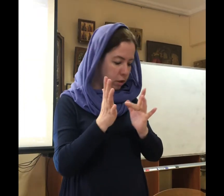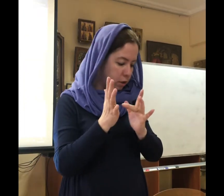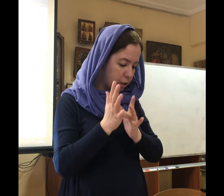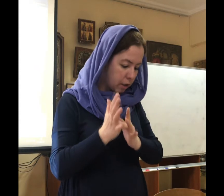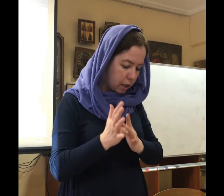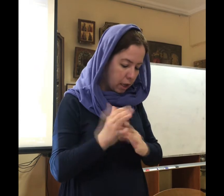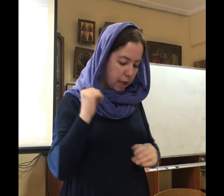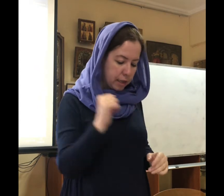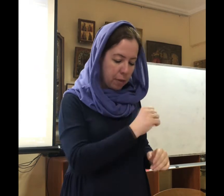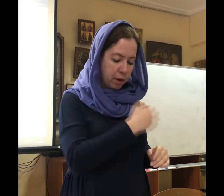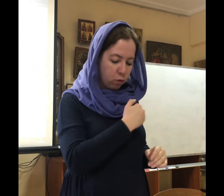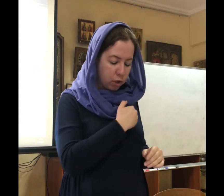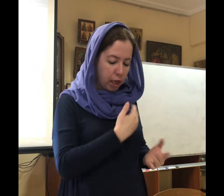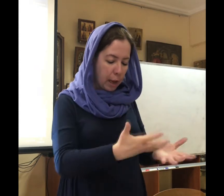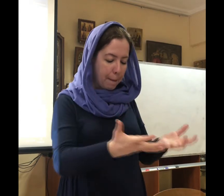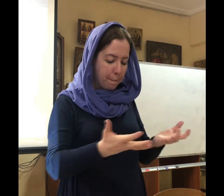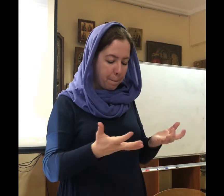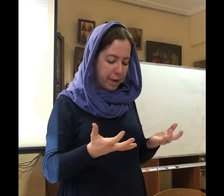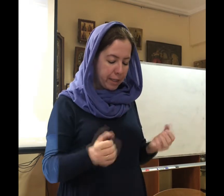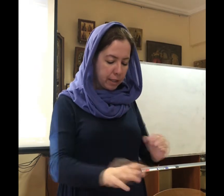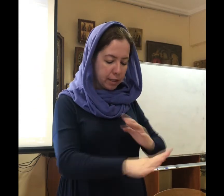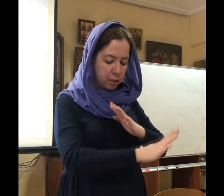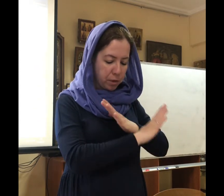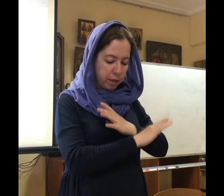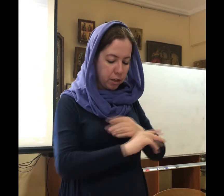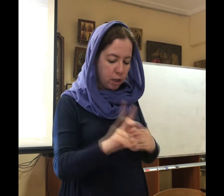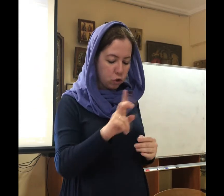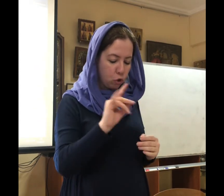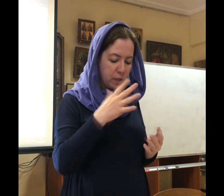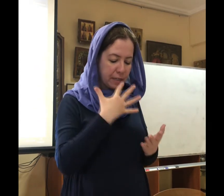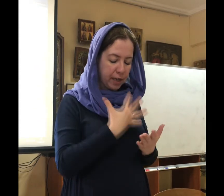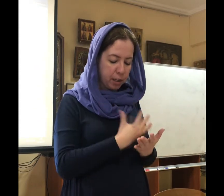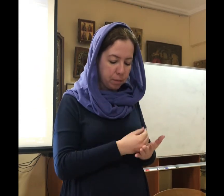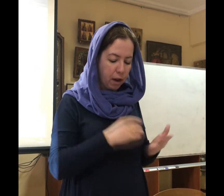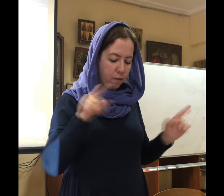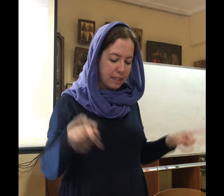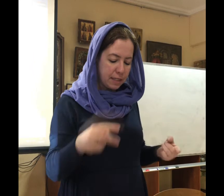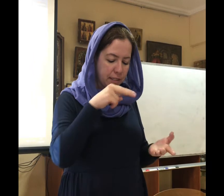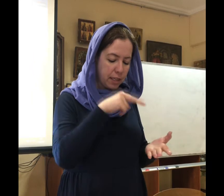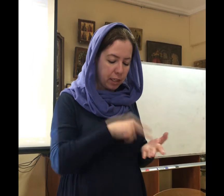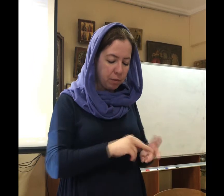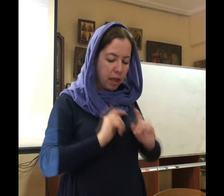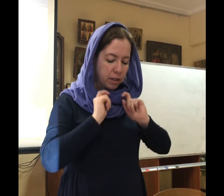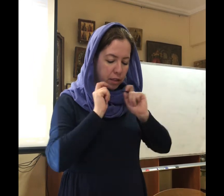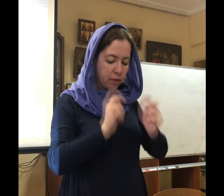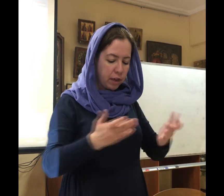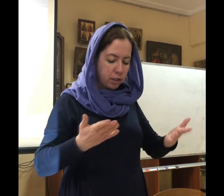добровольно принял смерть, чтобы своим воскресеньем даровать